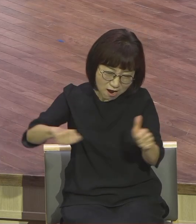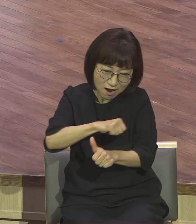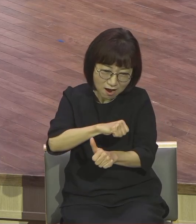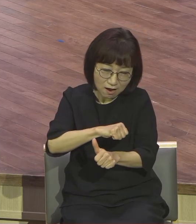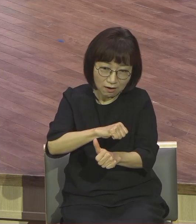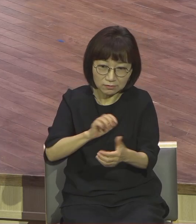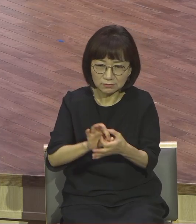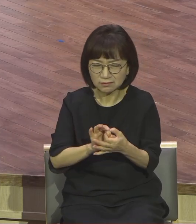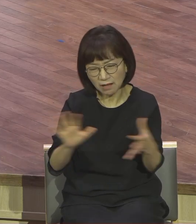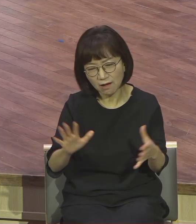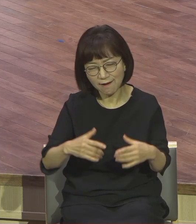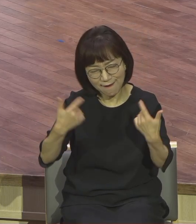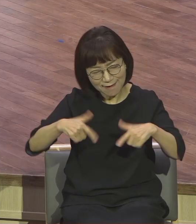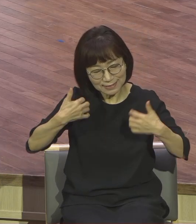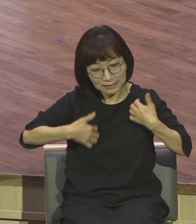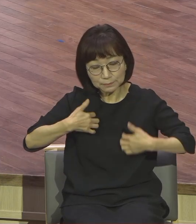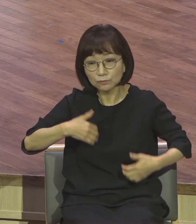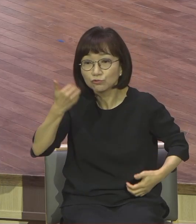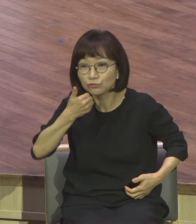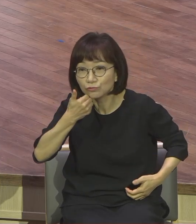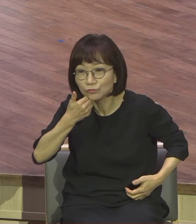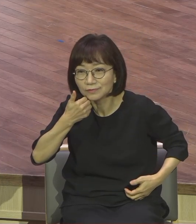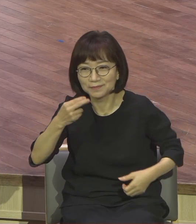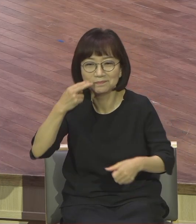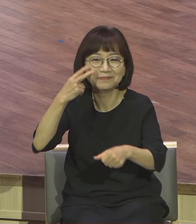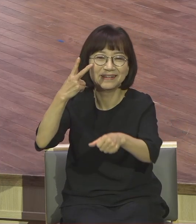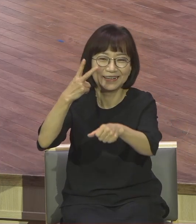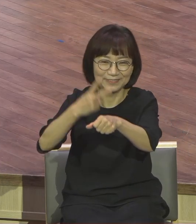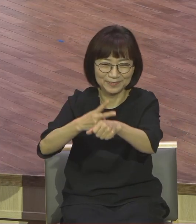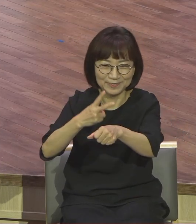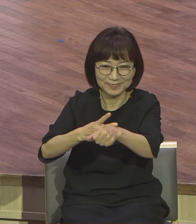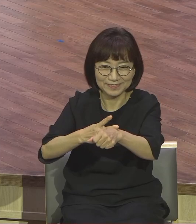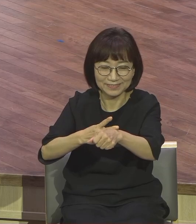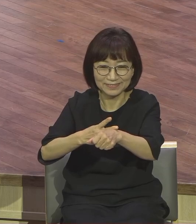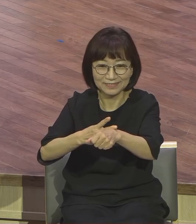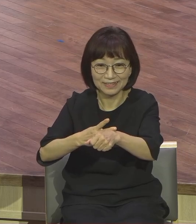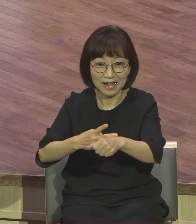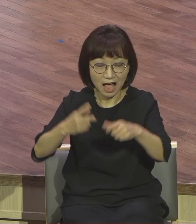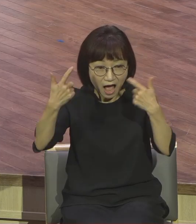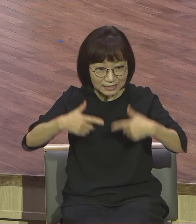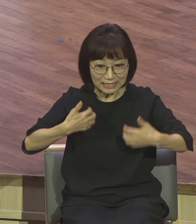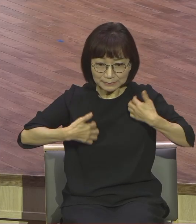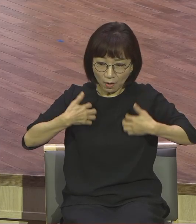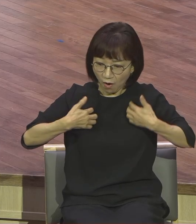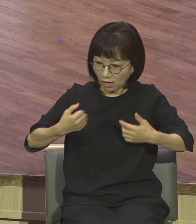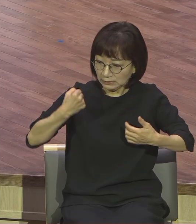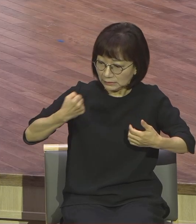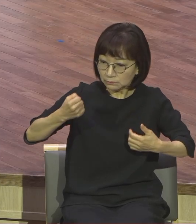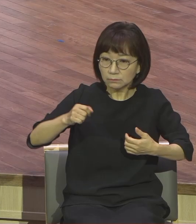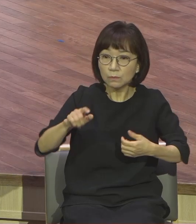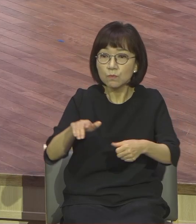항상 기부하라. 왜 이렇게 기부합니까? 어디서 그런 힘이 나와요? 부활신앙이 있으니까.